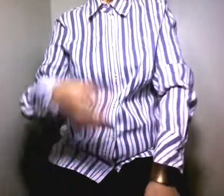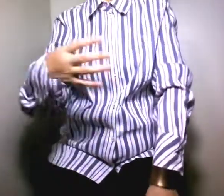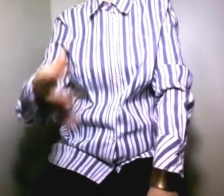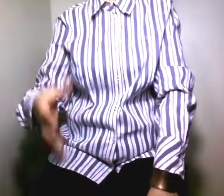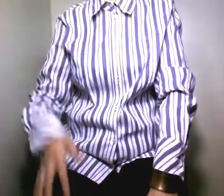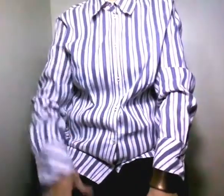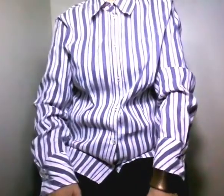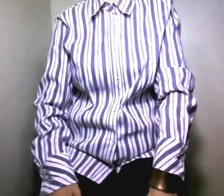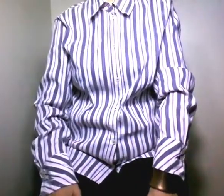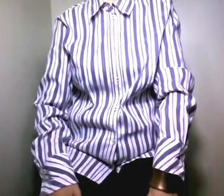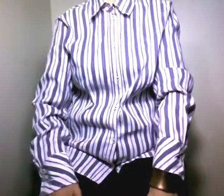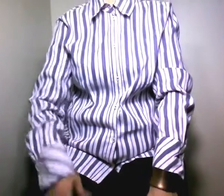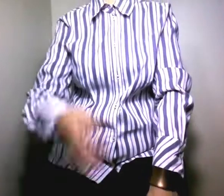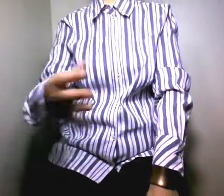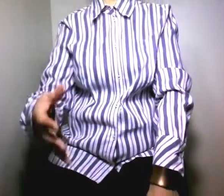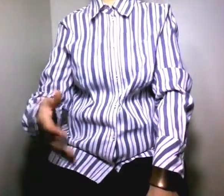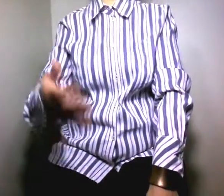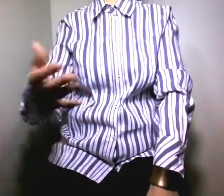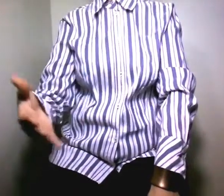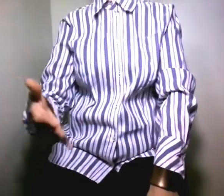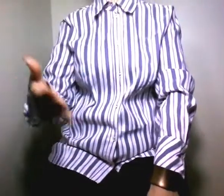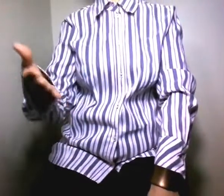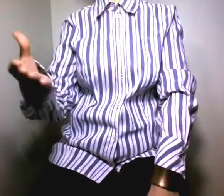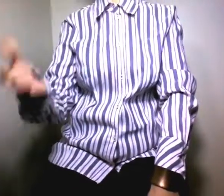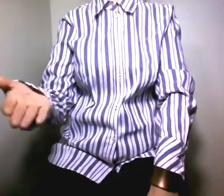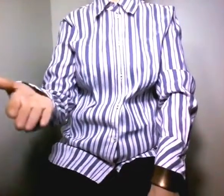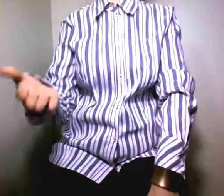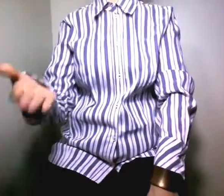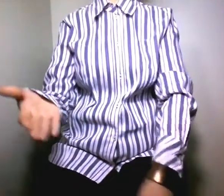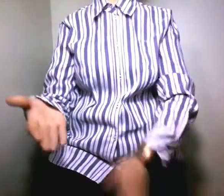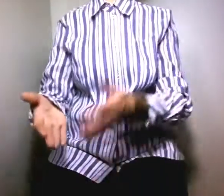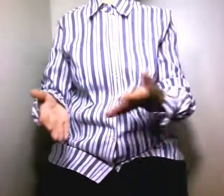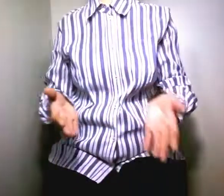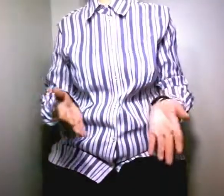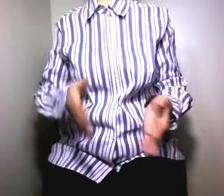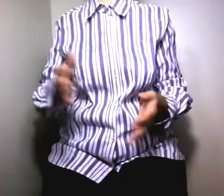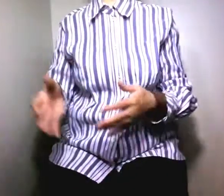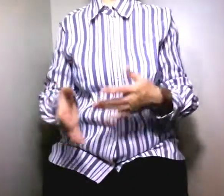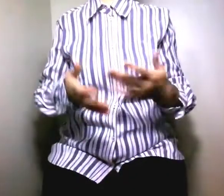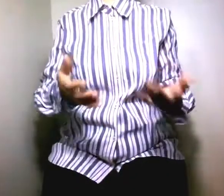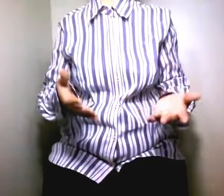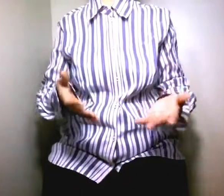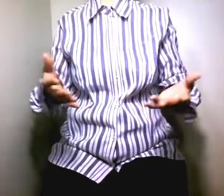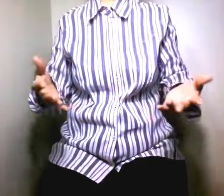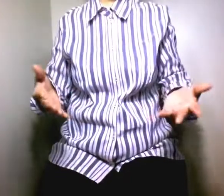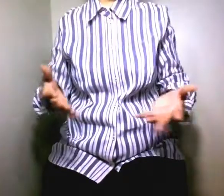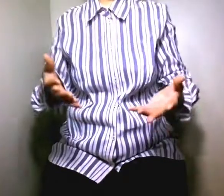فبمثل هذه الناس لقل لكم أبغى يتزوج الرجل بالرجل والمرأة بالمرأة فهذا